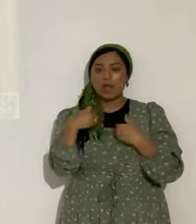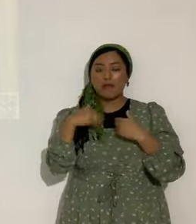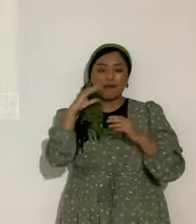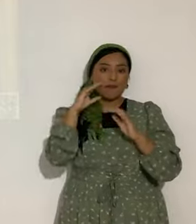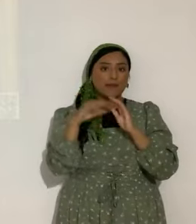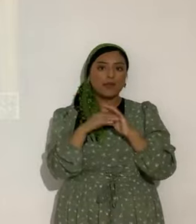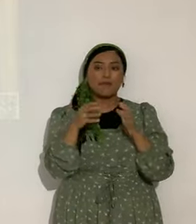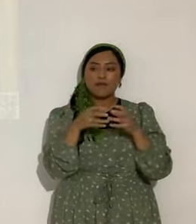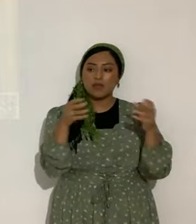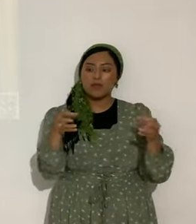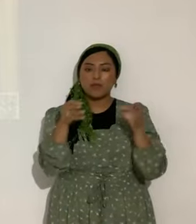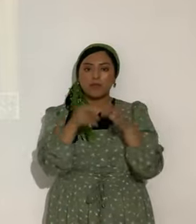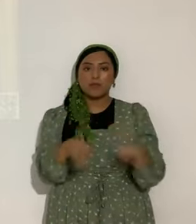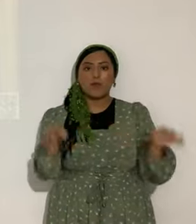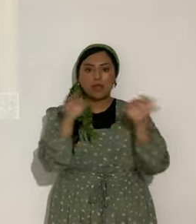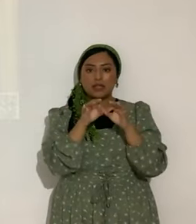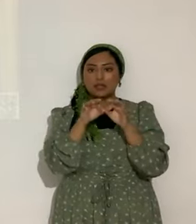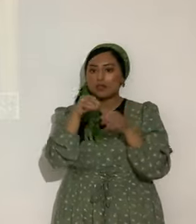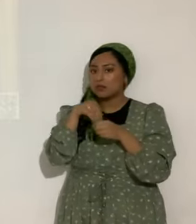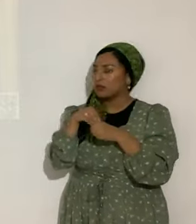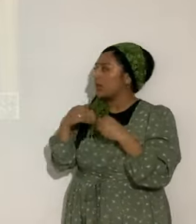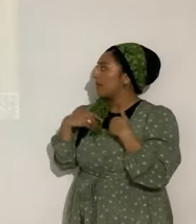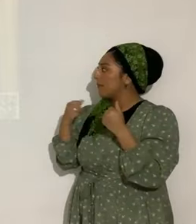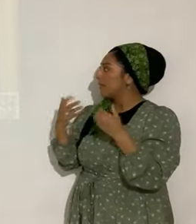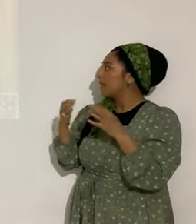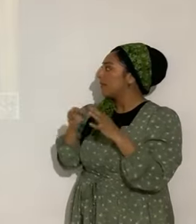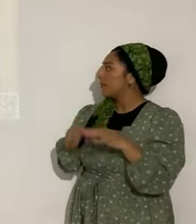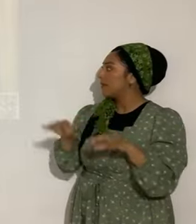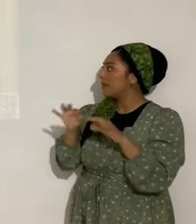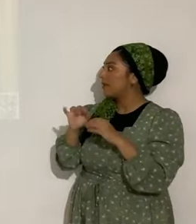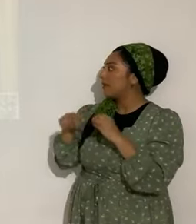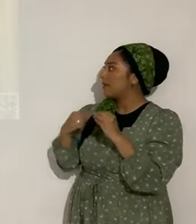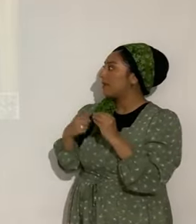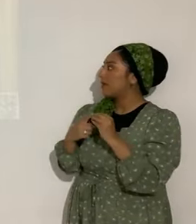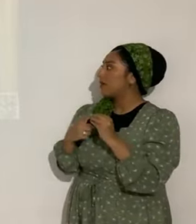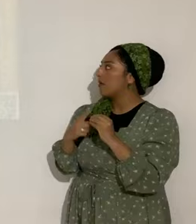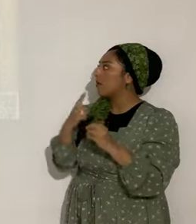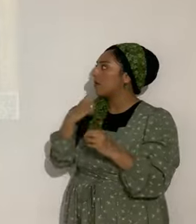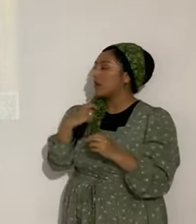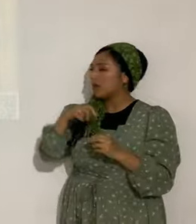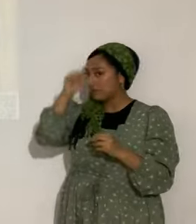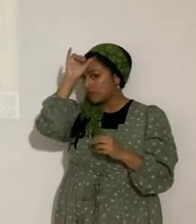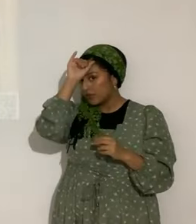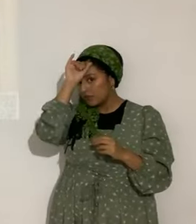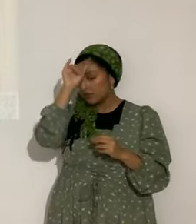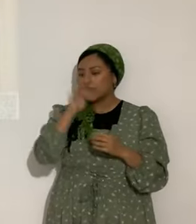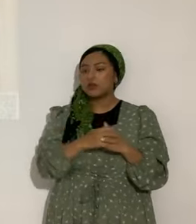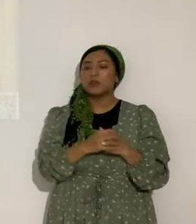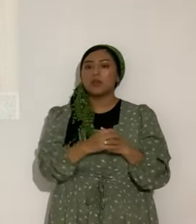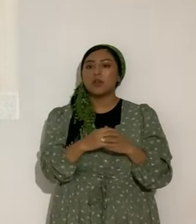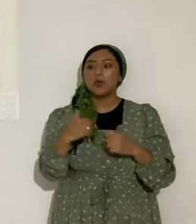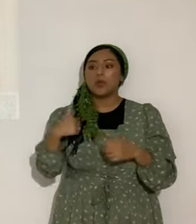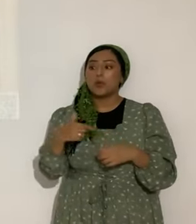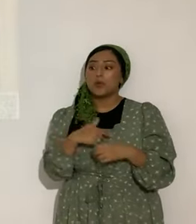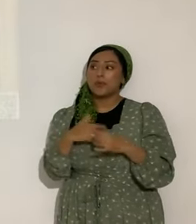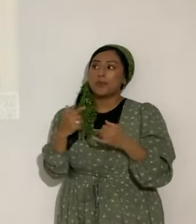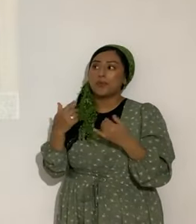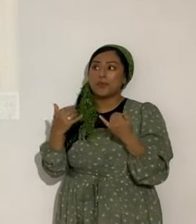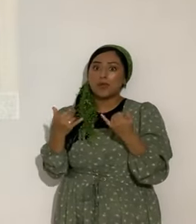importantes, sí, muy importantes sobre la vaca roja que están pensando. Estamos en una incertidumbre, no